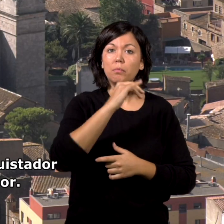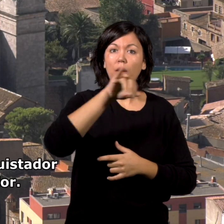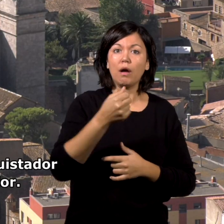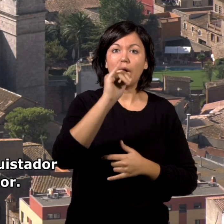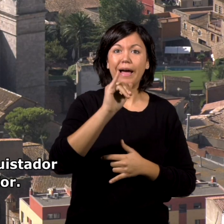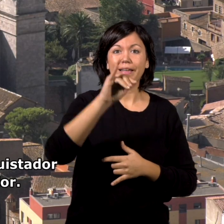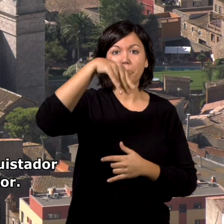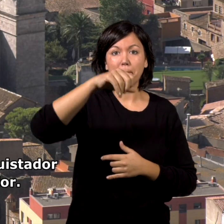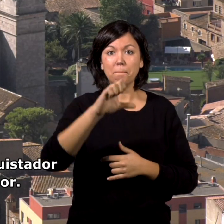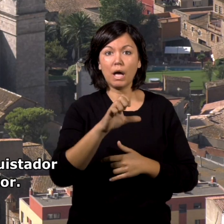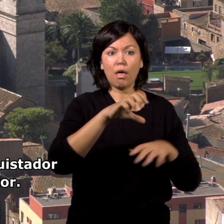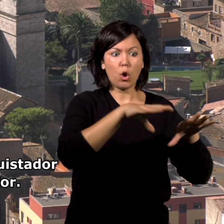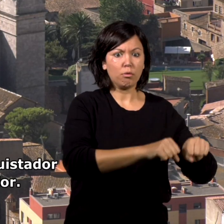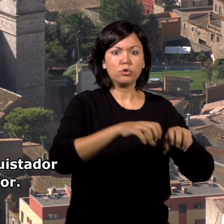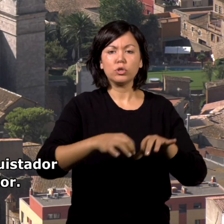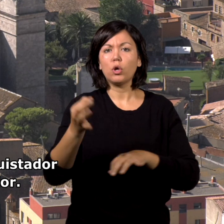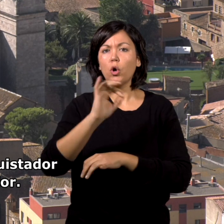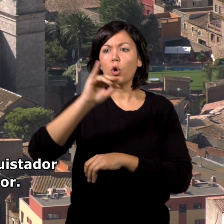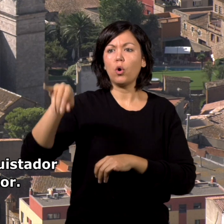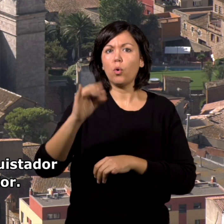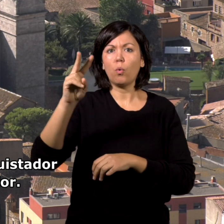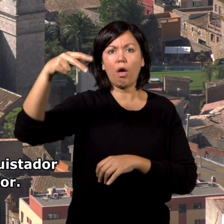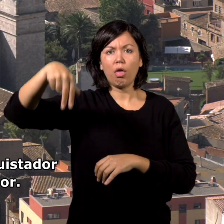Jaime I el Conquistador o Juan I el Cazador.